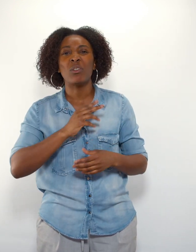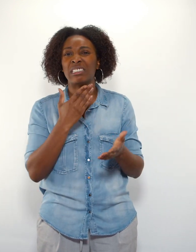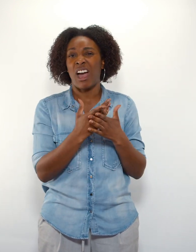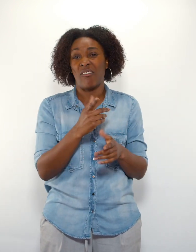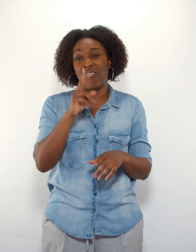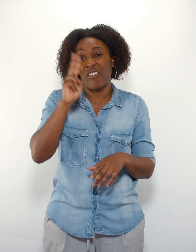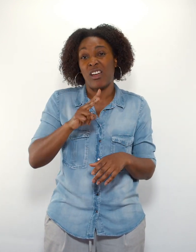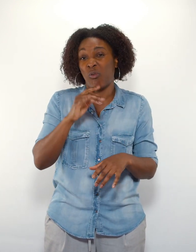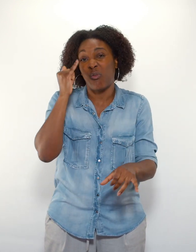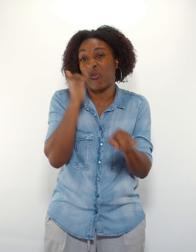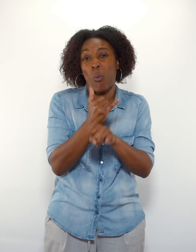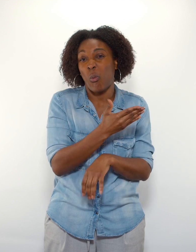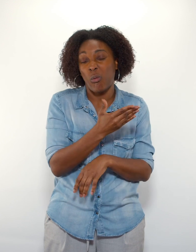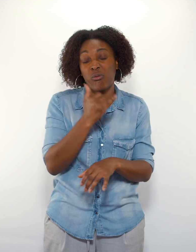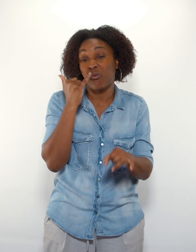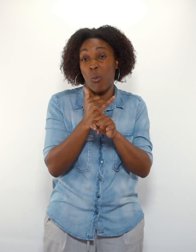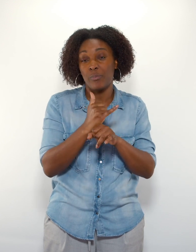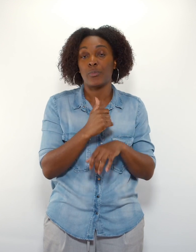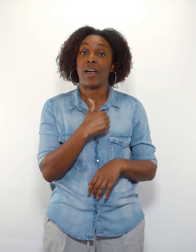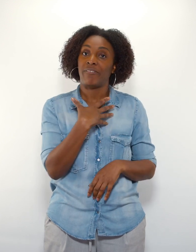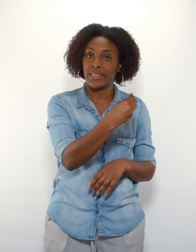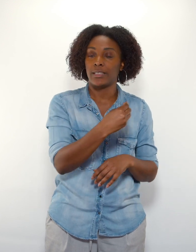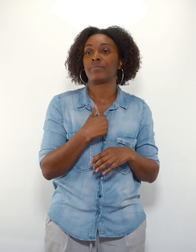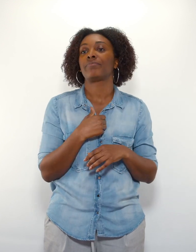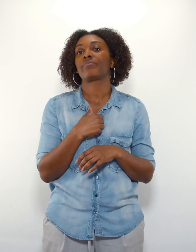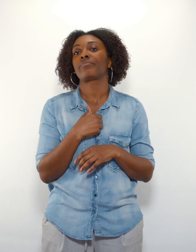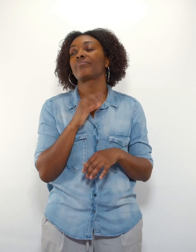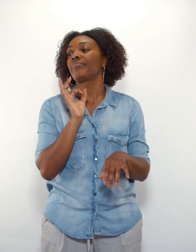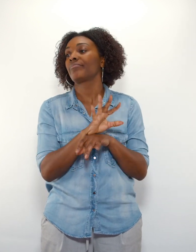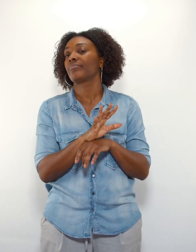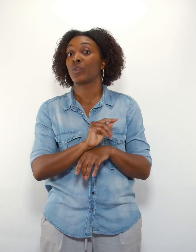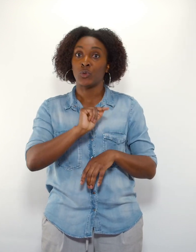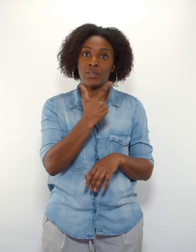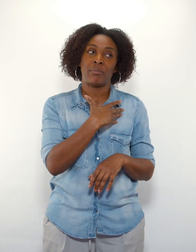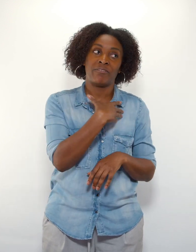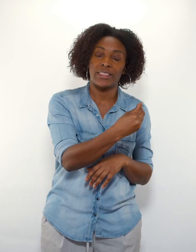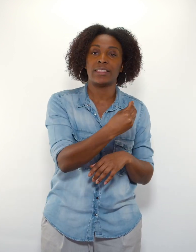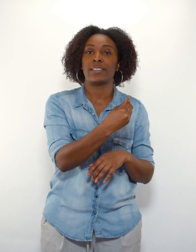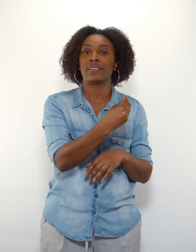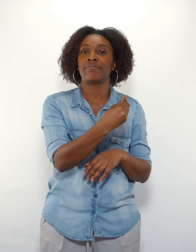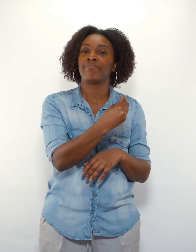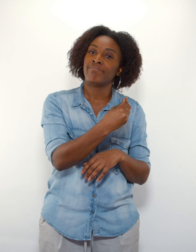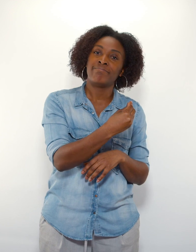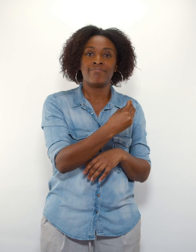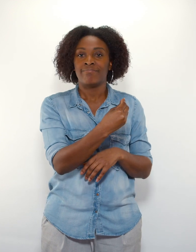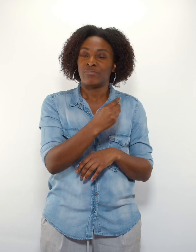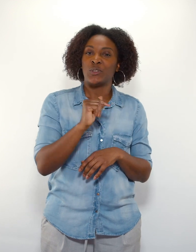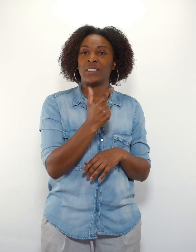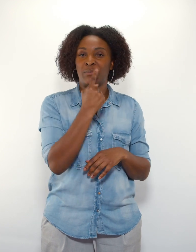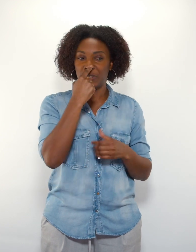des escrocs. Alors, il m'a invité une première fois à l'église. Il m'a invité une deuxième fois. Et la deuxième fois, j'ai senti dans mon